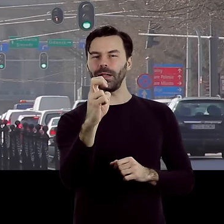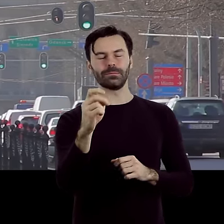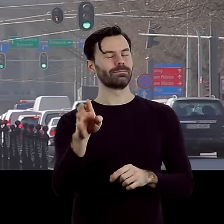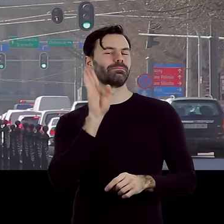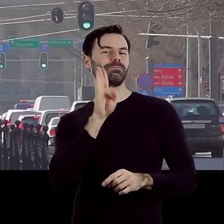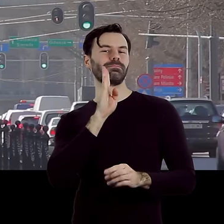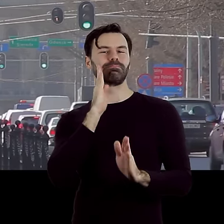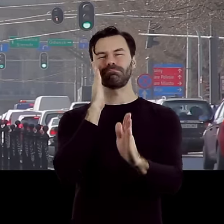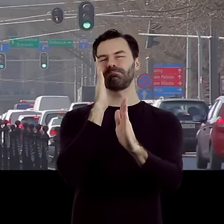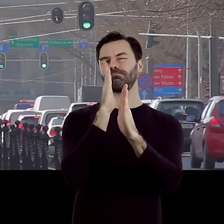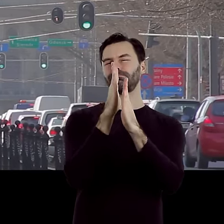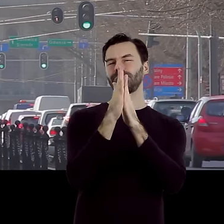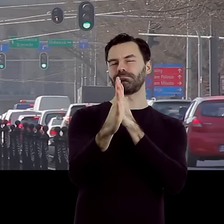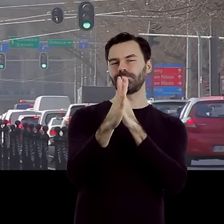samej linii, co Pałac Poznańskich.